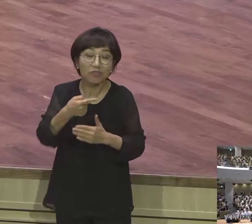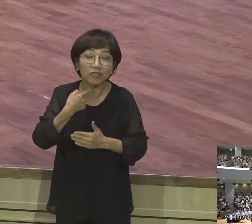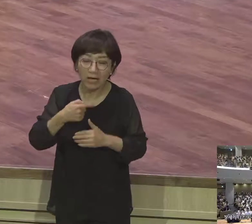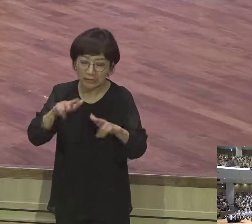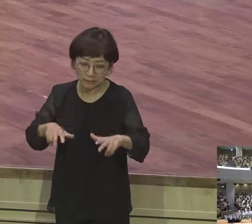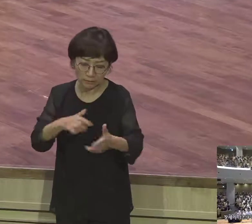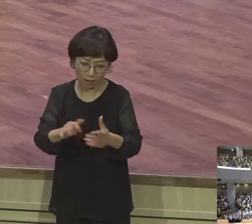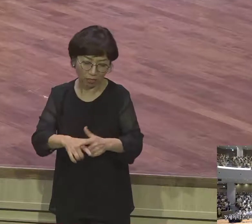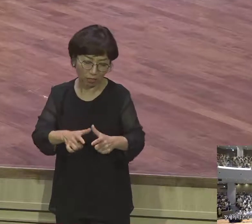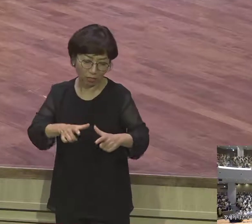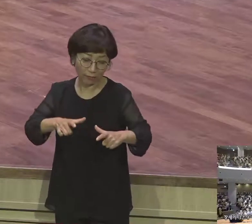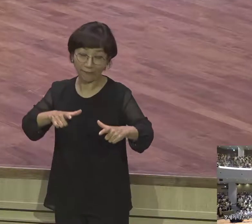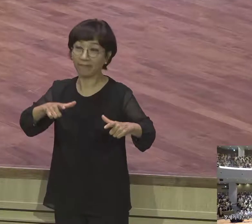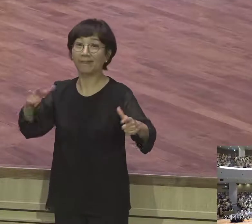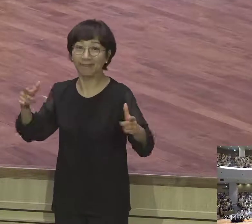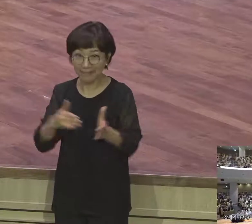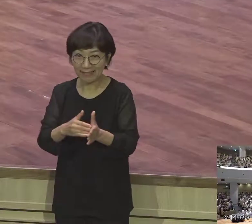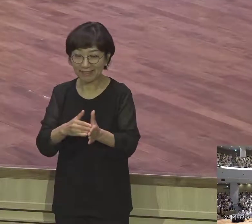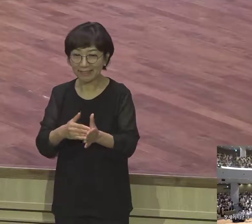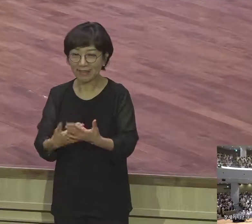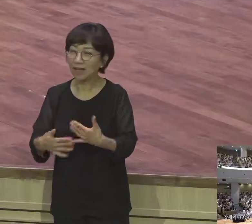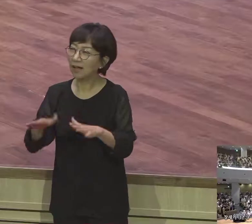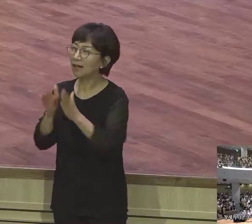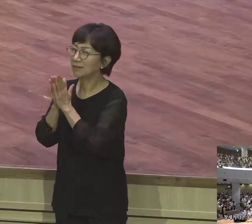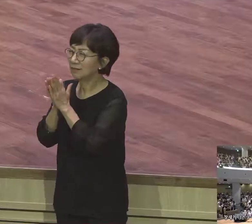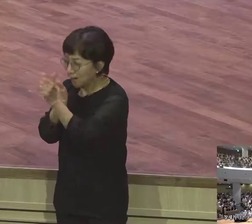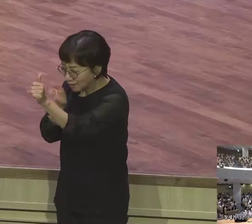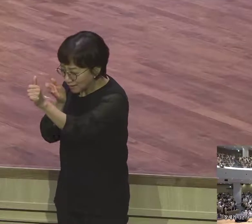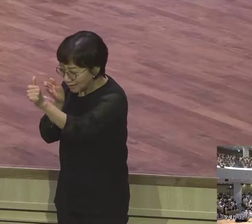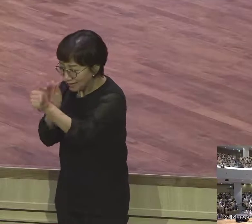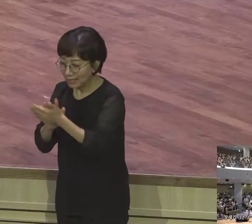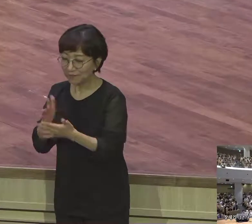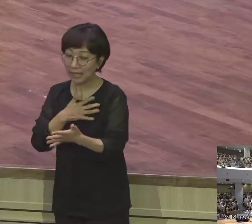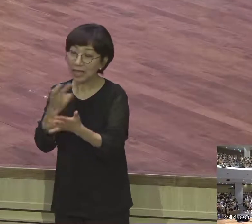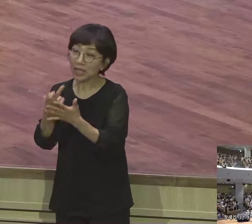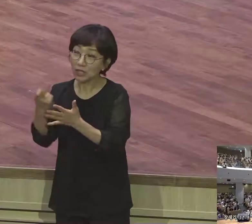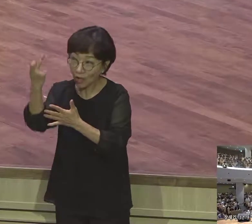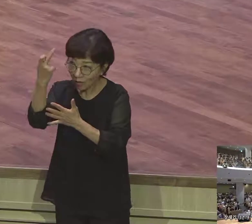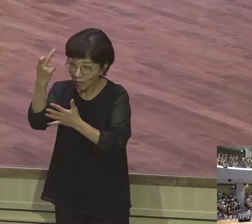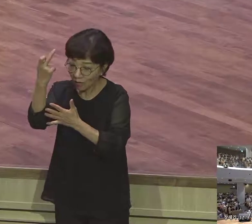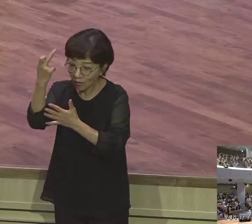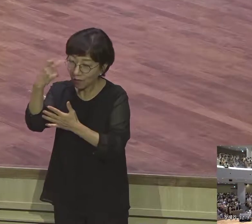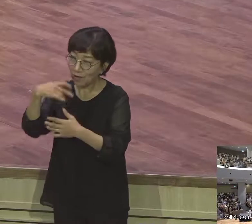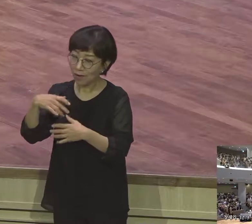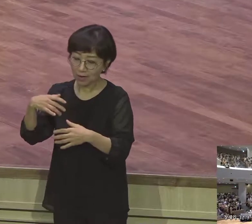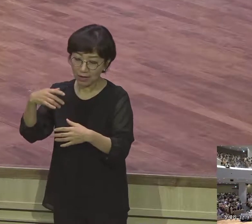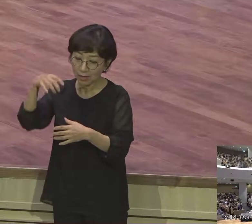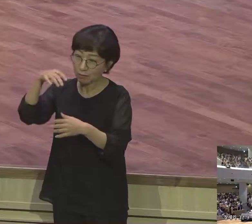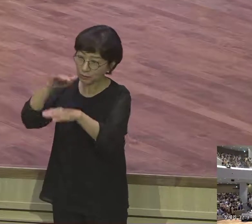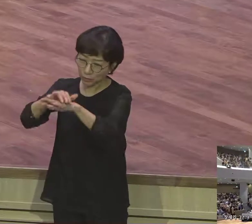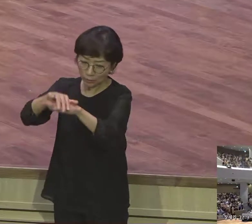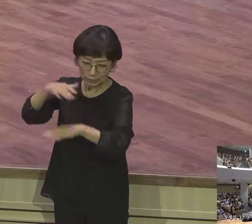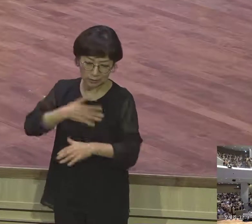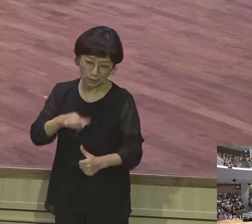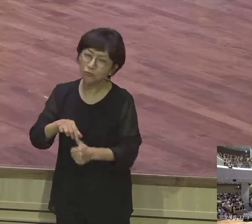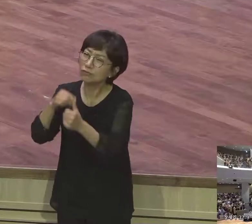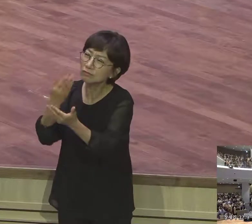강구하오니 내 형의 손에서 애서의 손에서 나를 건져 내시옵소서 내가 그를 두려워하면